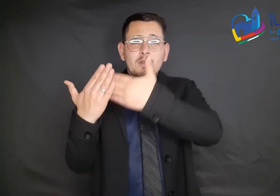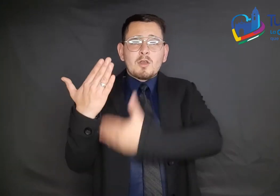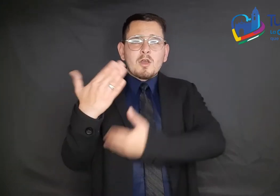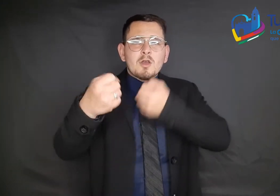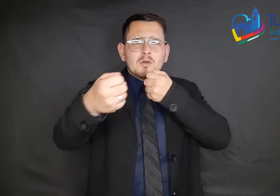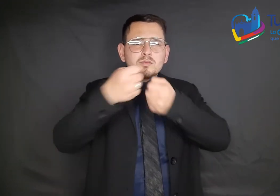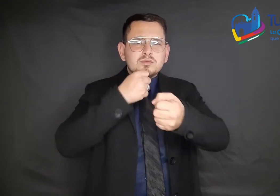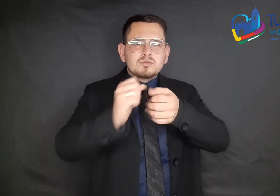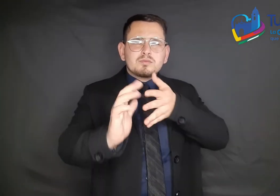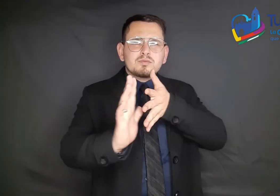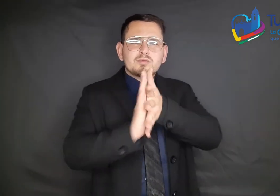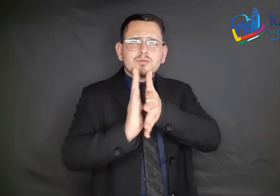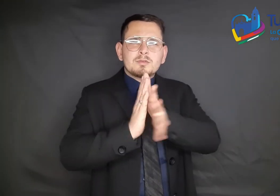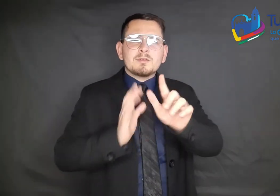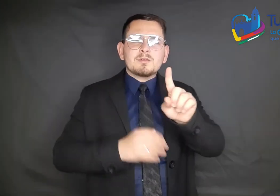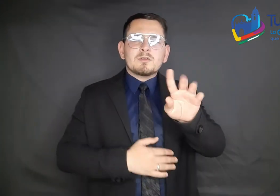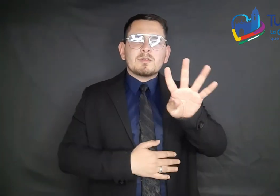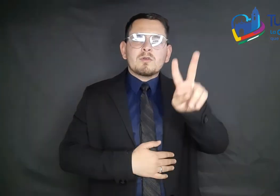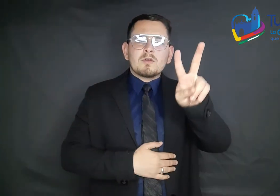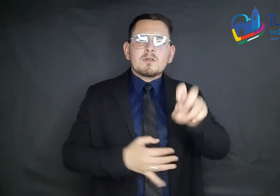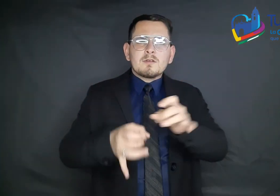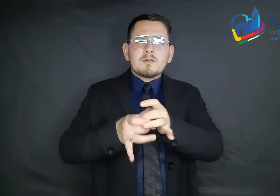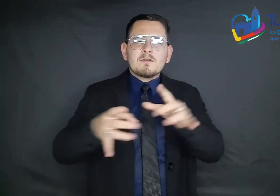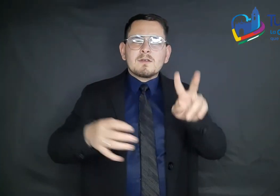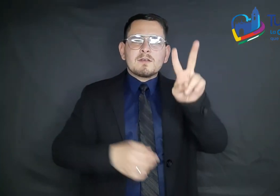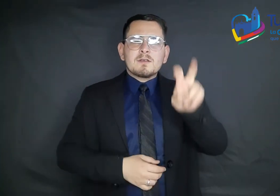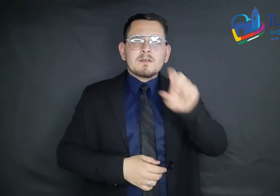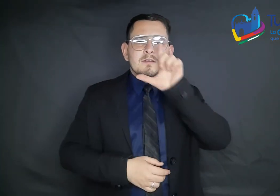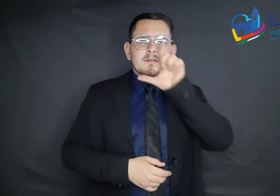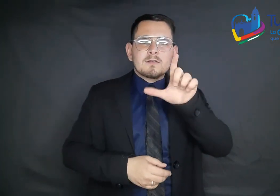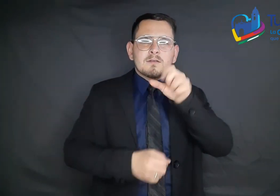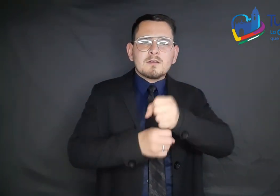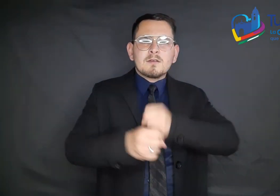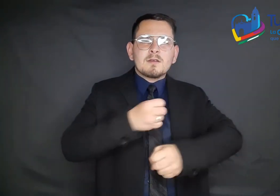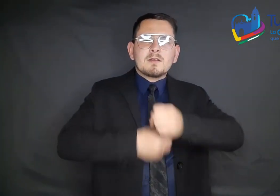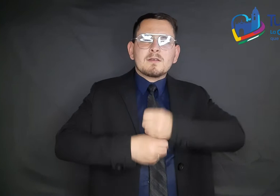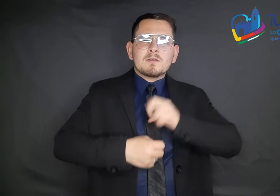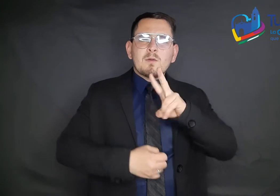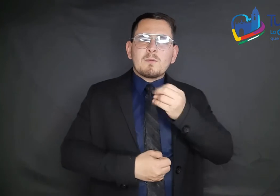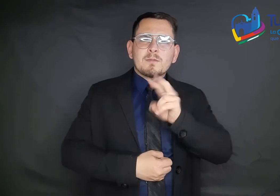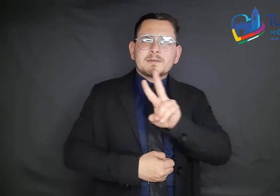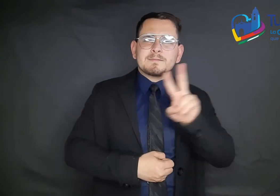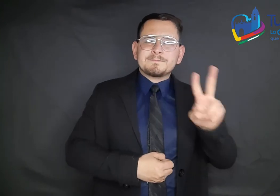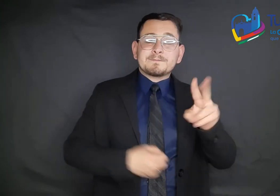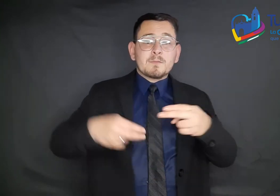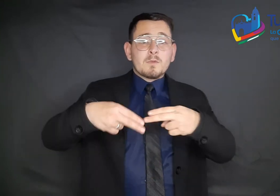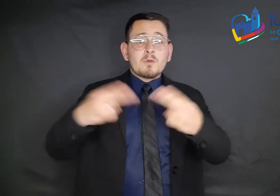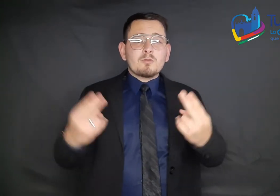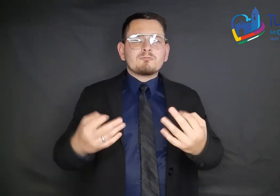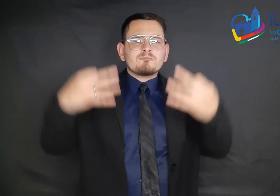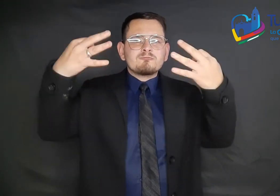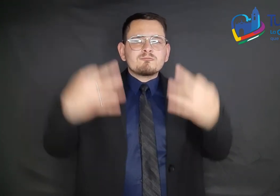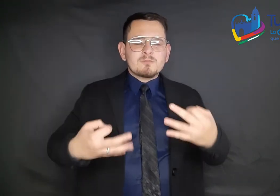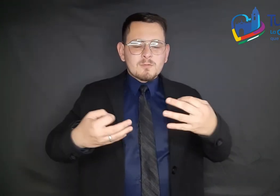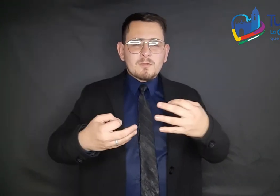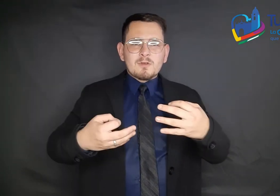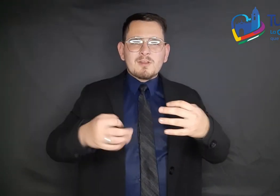247, 7 de julio de 2022. Tunja, sede del taller regional CITI que promueve el